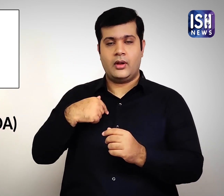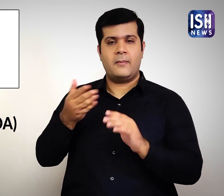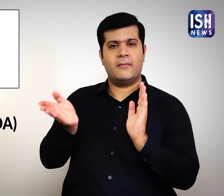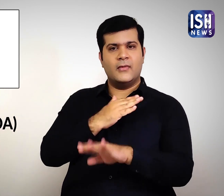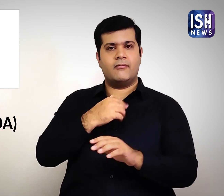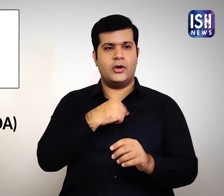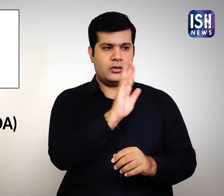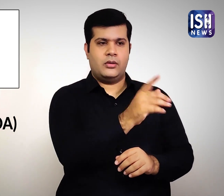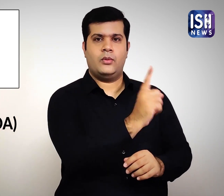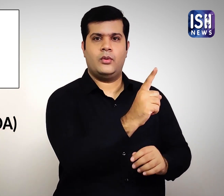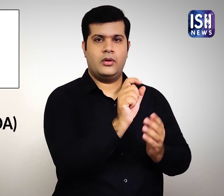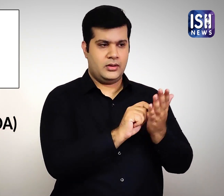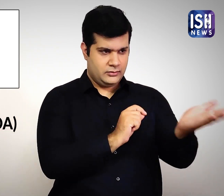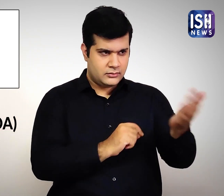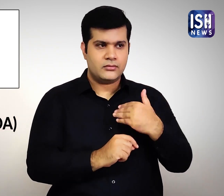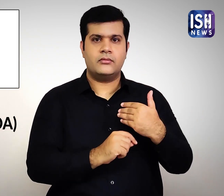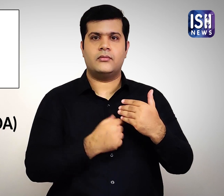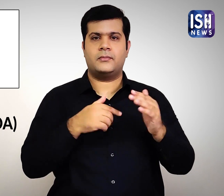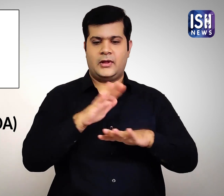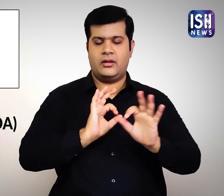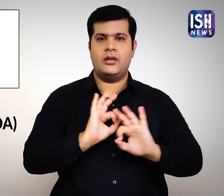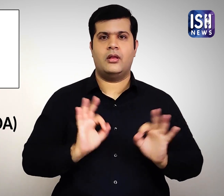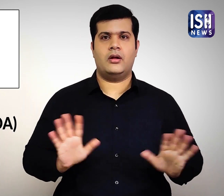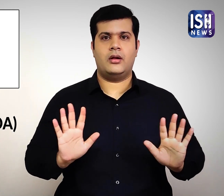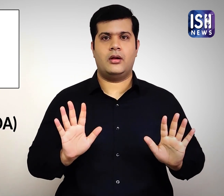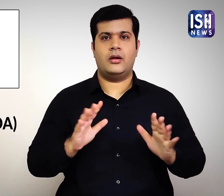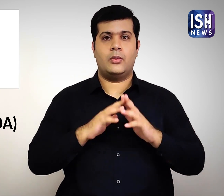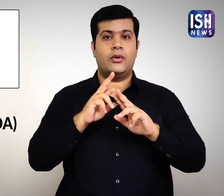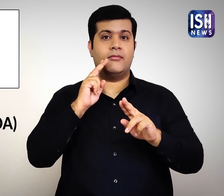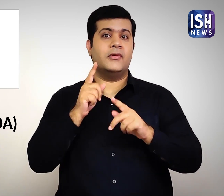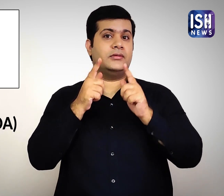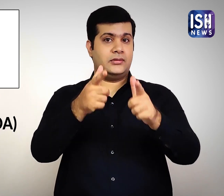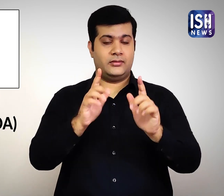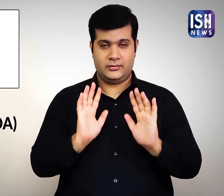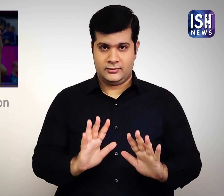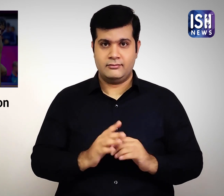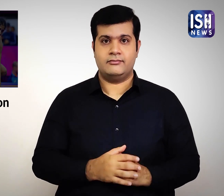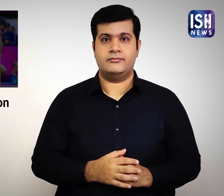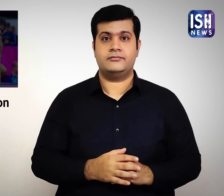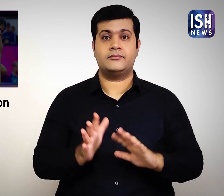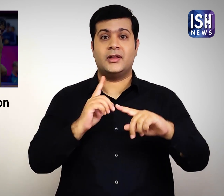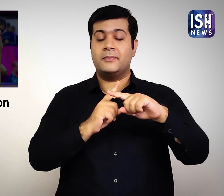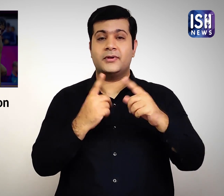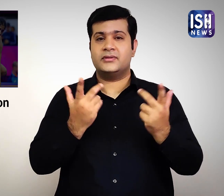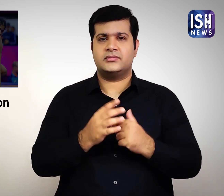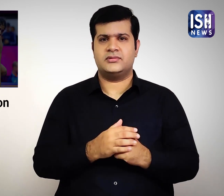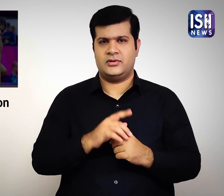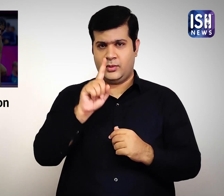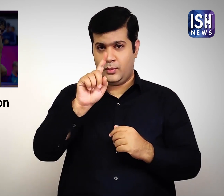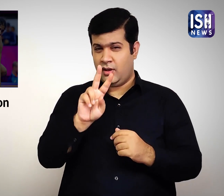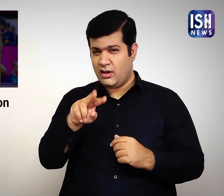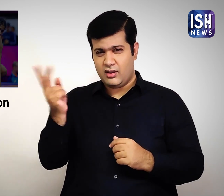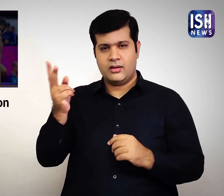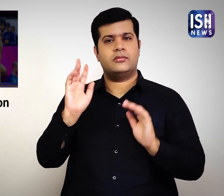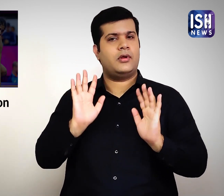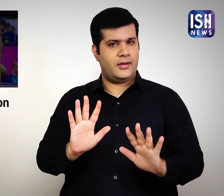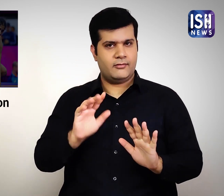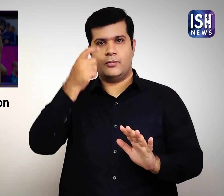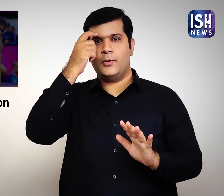पहले कि IOA नोटिस बेच पाता, WFI ने फोगत से अपनी अनुशासन हीनता के बारे में बताने को कहा। इस बीच WFI ने 19